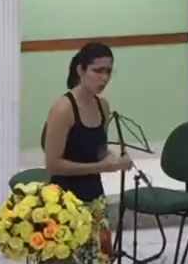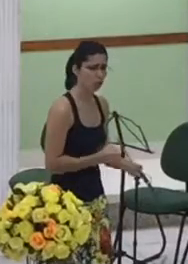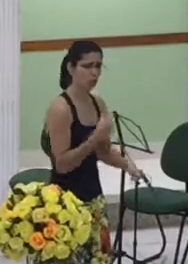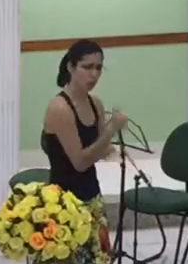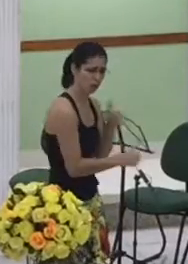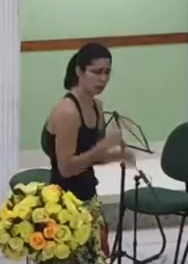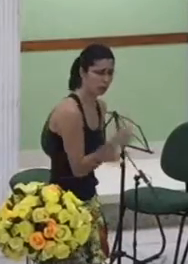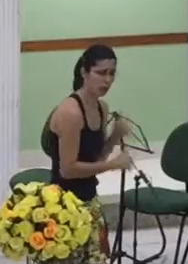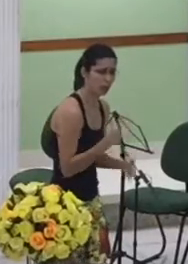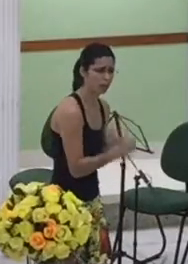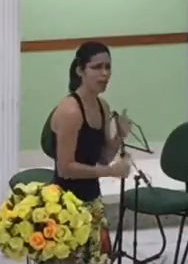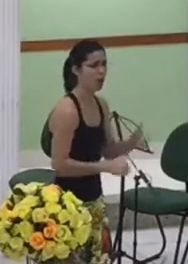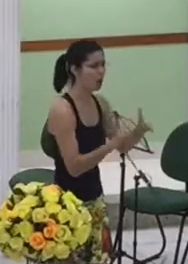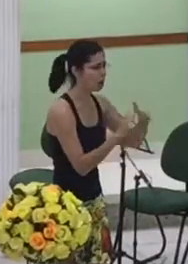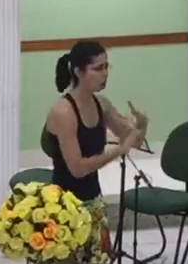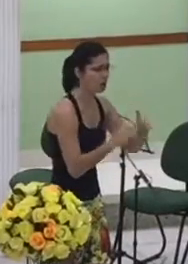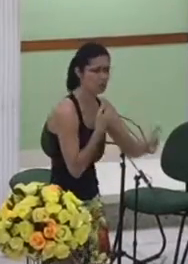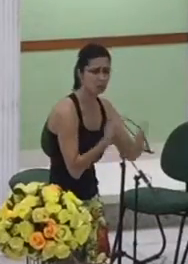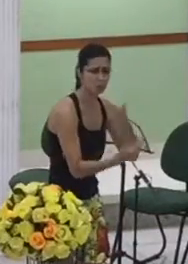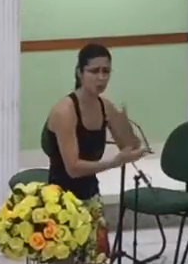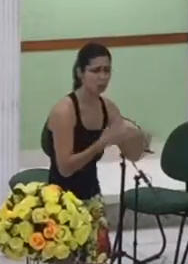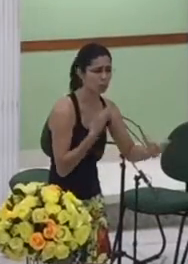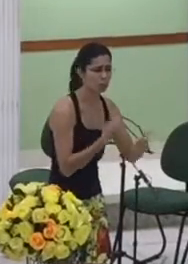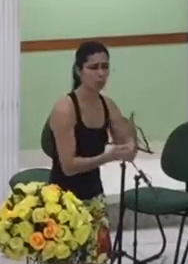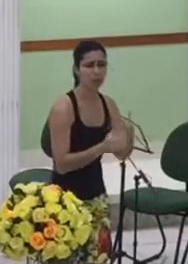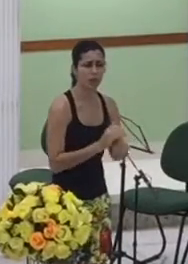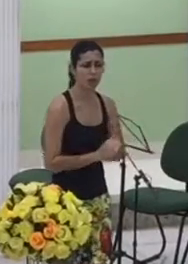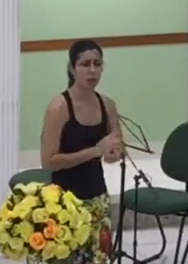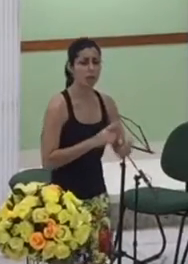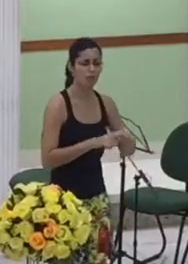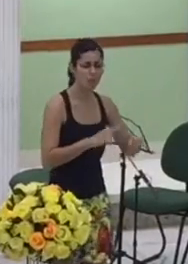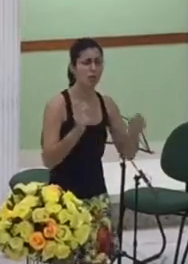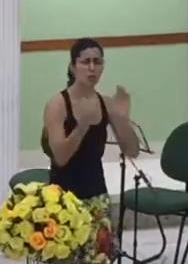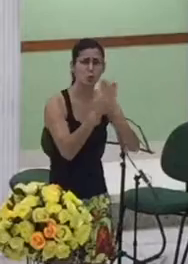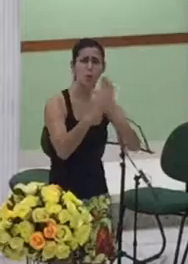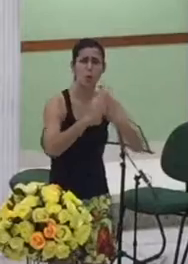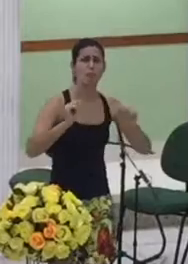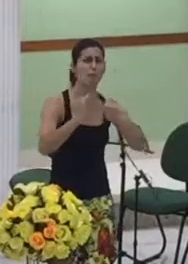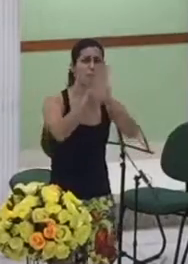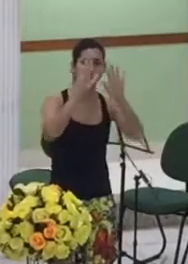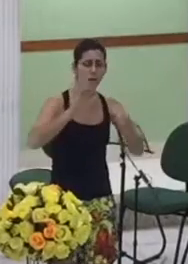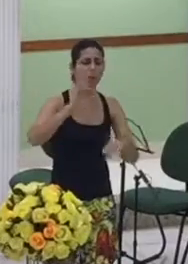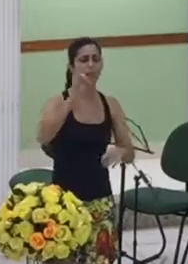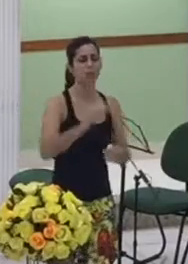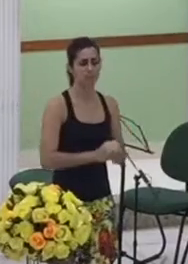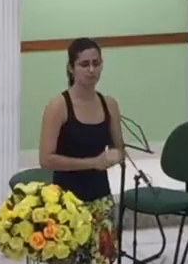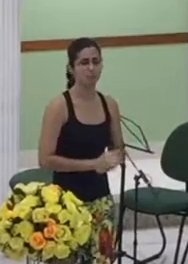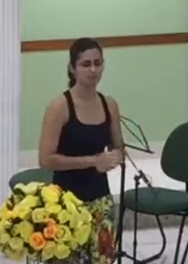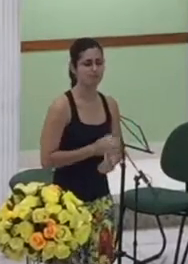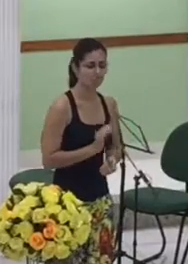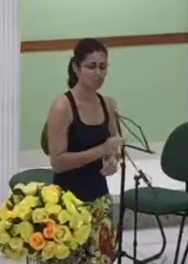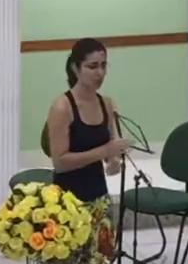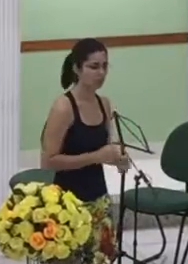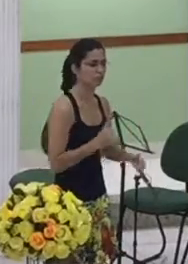ocupam mas se fazem isso em nome do senhor certamente isso se escreverá para a eternidade